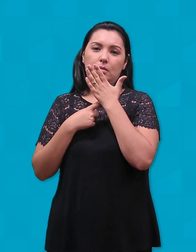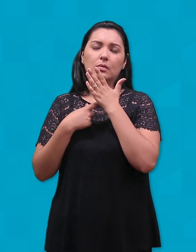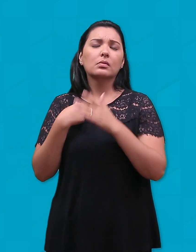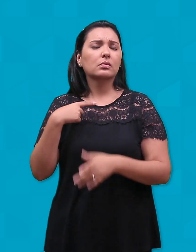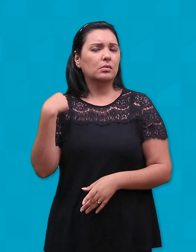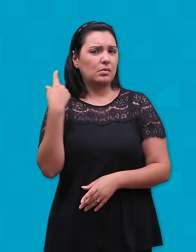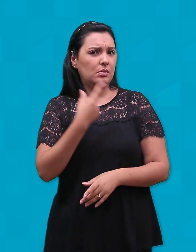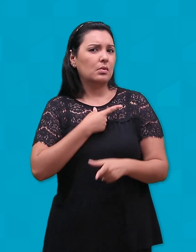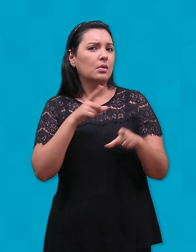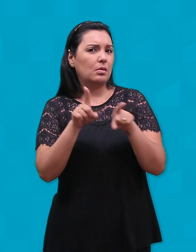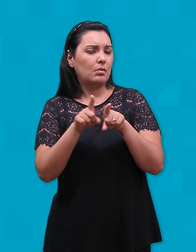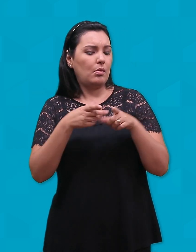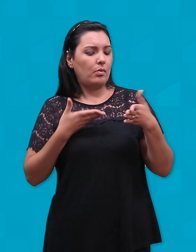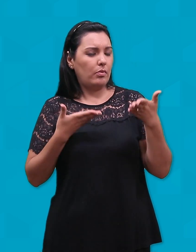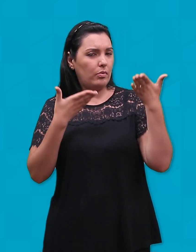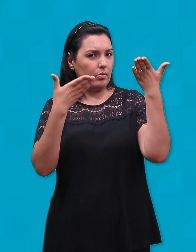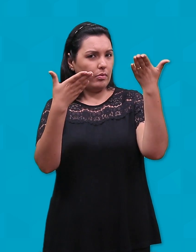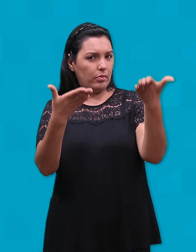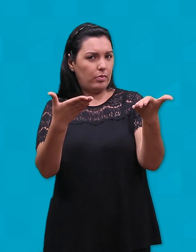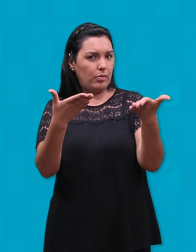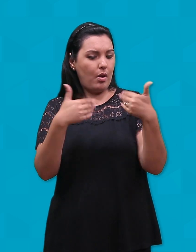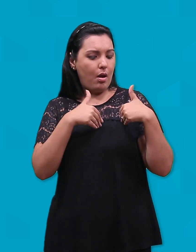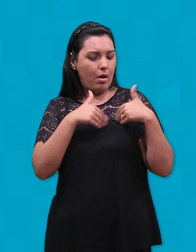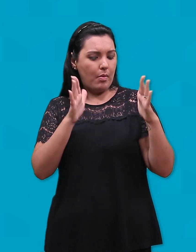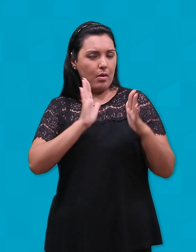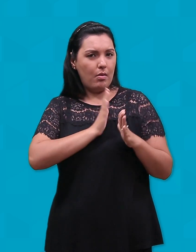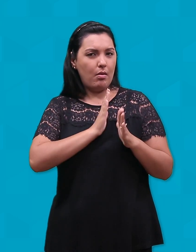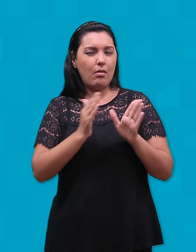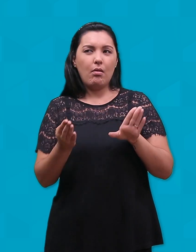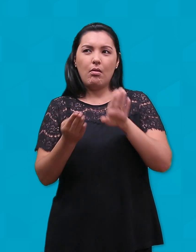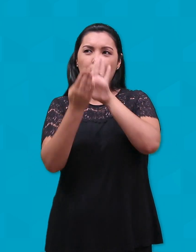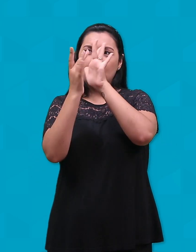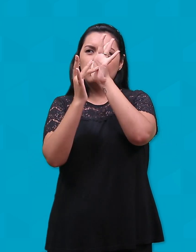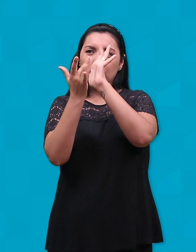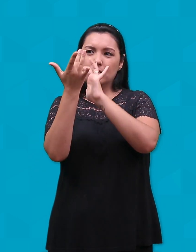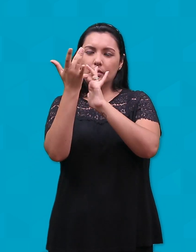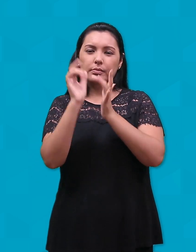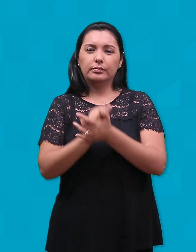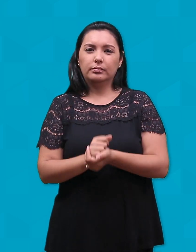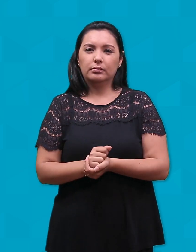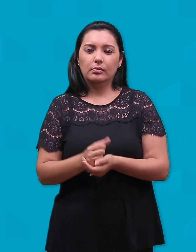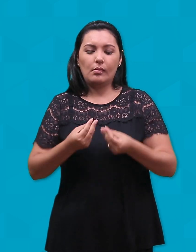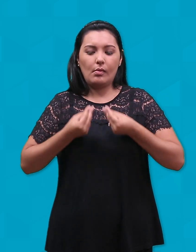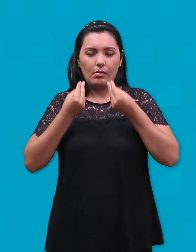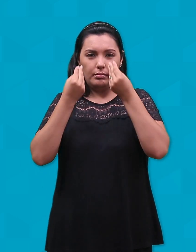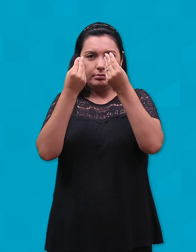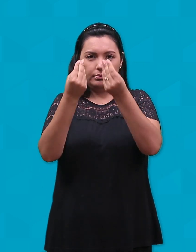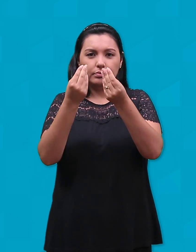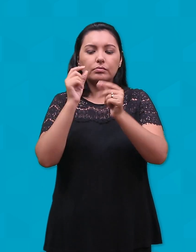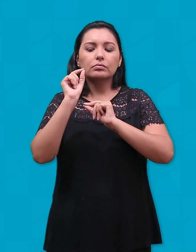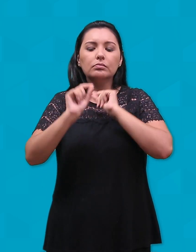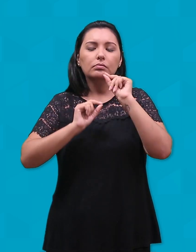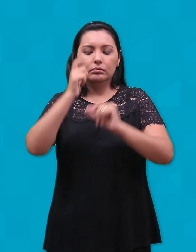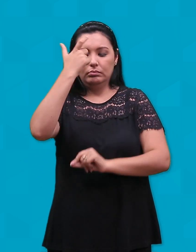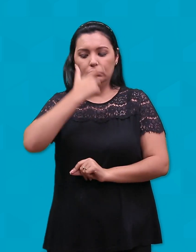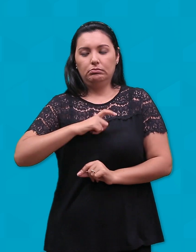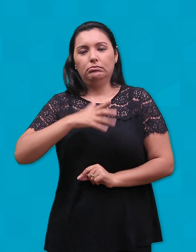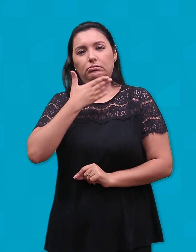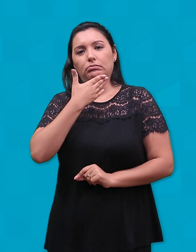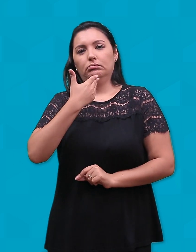somos convidados a abrir nosso coração diante de Jesus e oferecer a Ele o que de melhor temos em nós. O